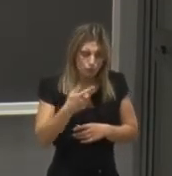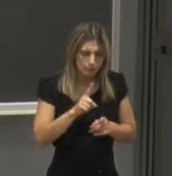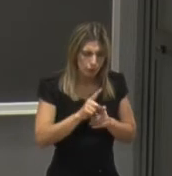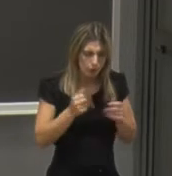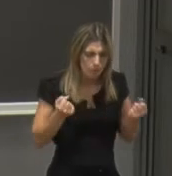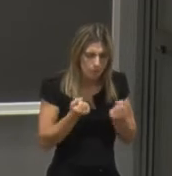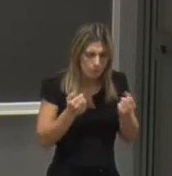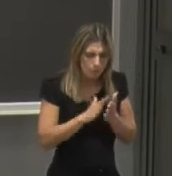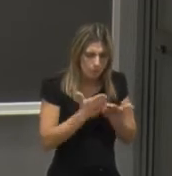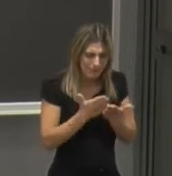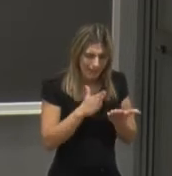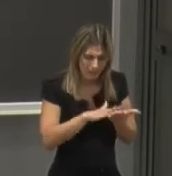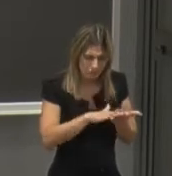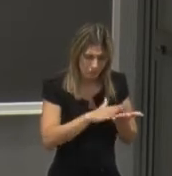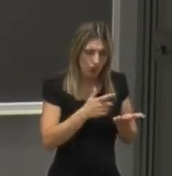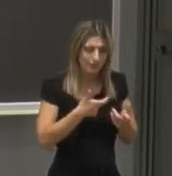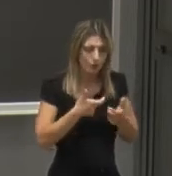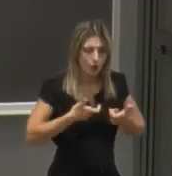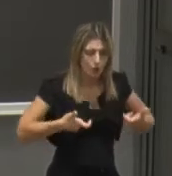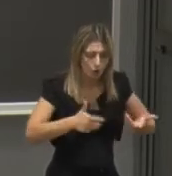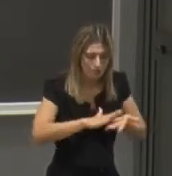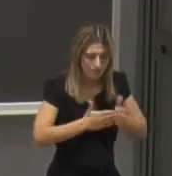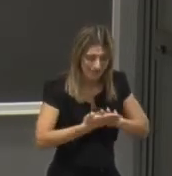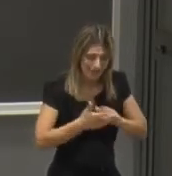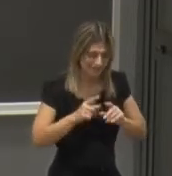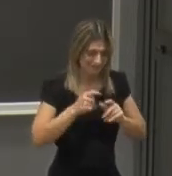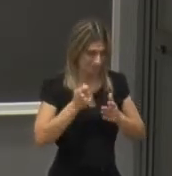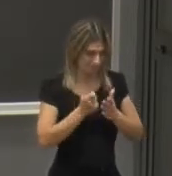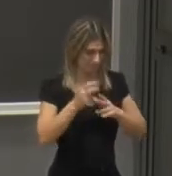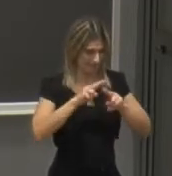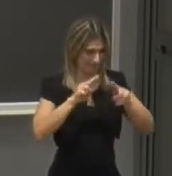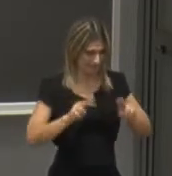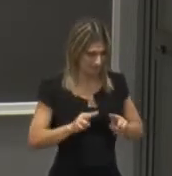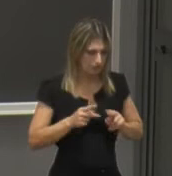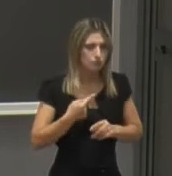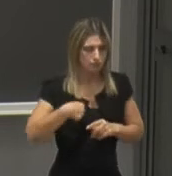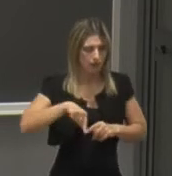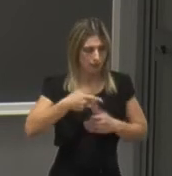specifiche pubblicazioni in conferenze di prestigio internazionali